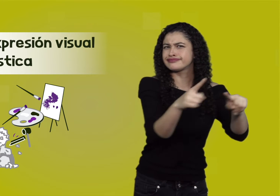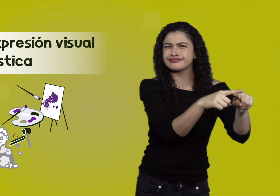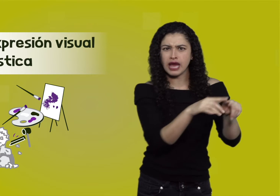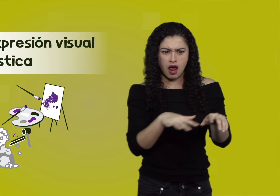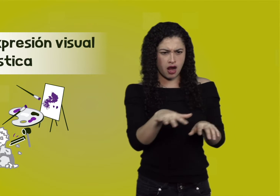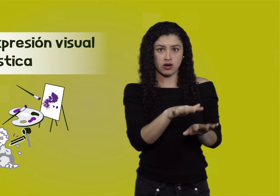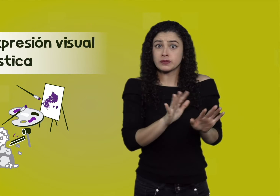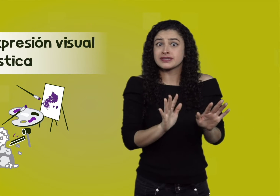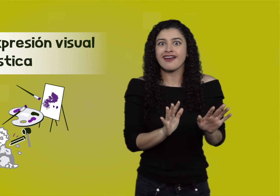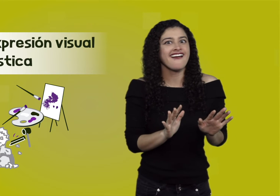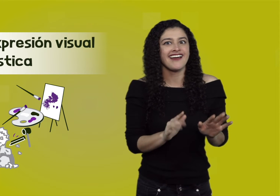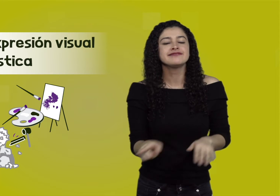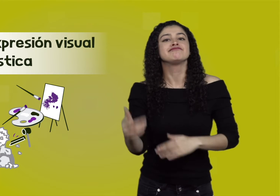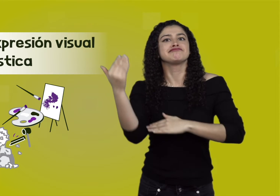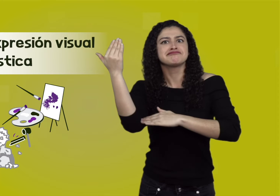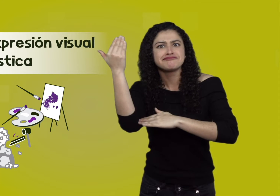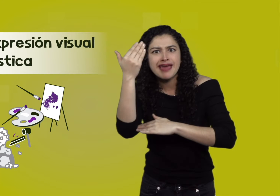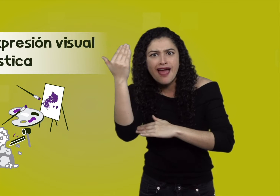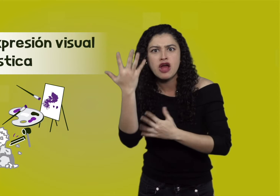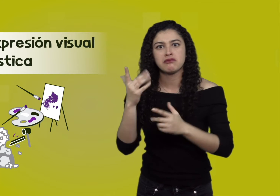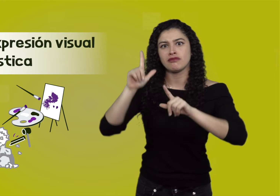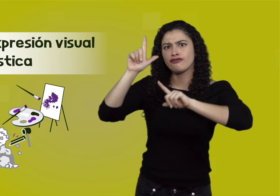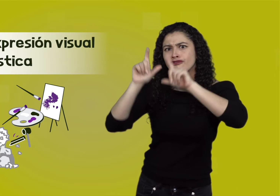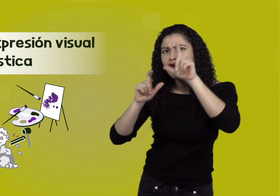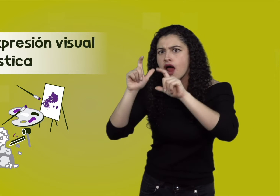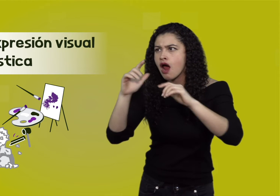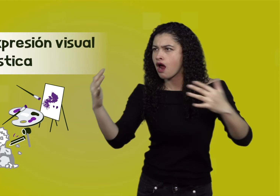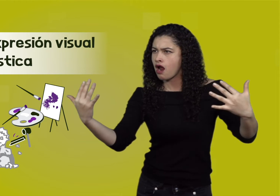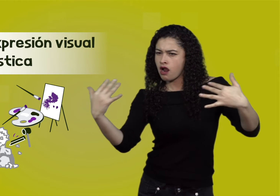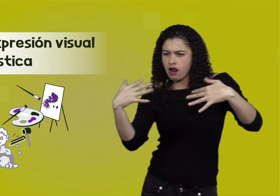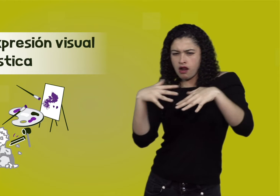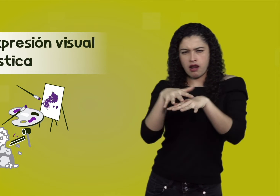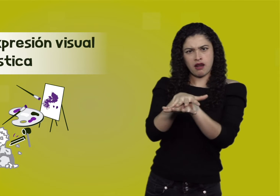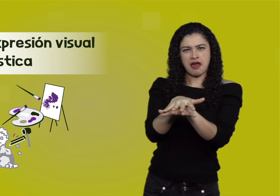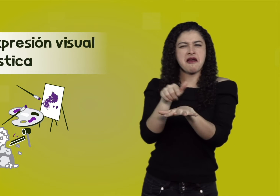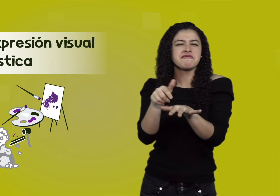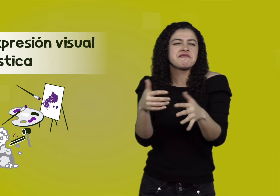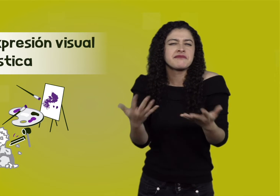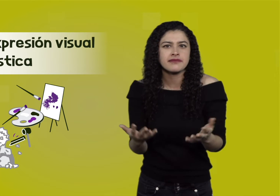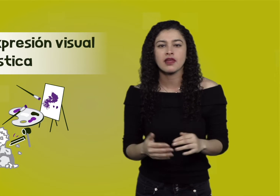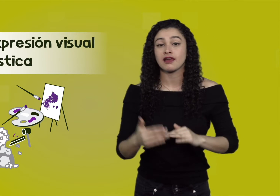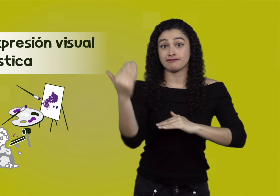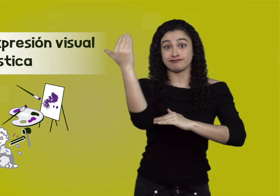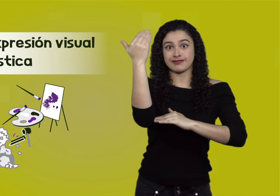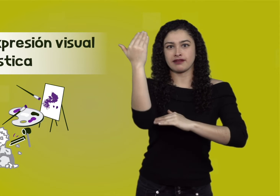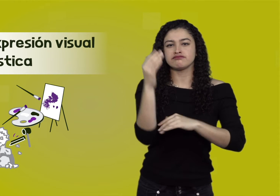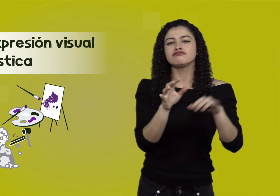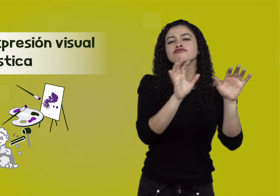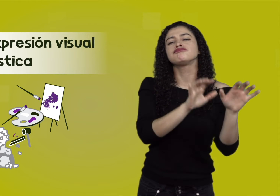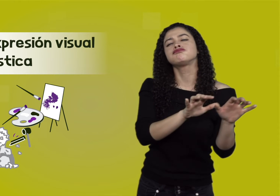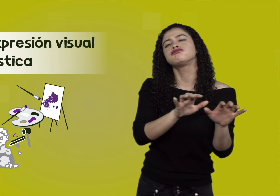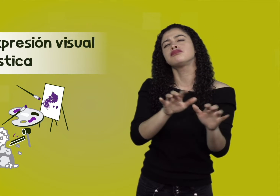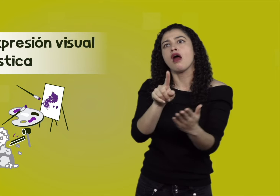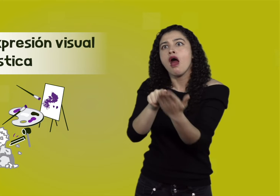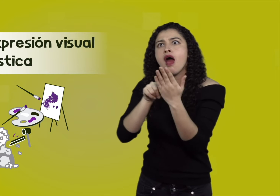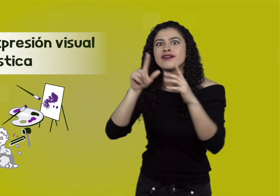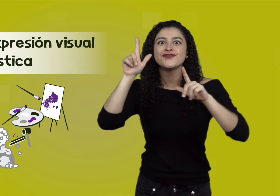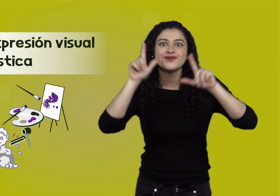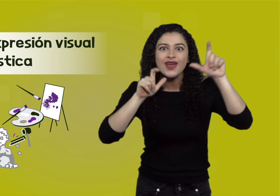Pero esto no es todo. A través de películas o fotografías, observan imágenes que se puedan crear